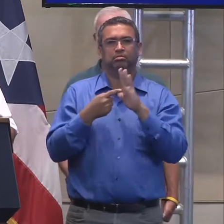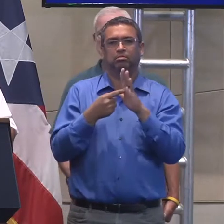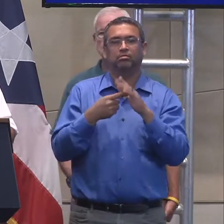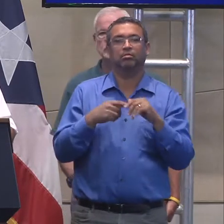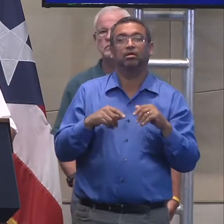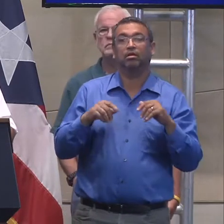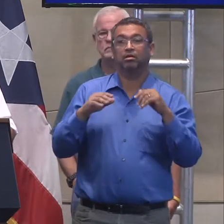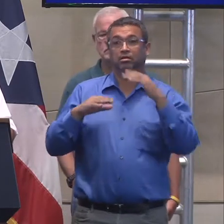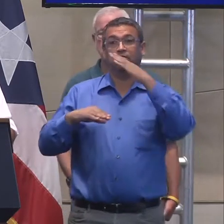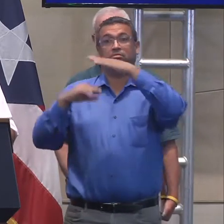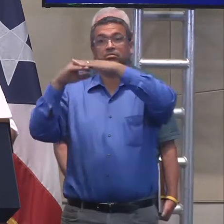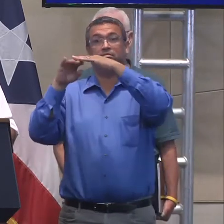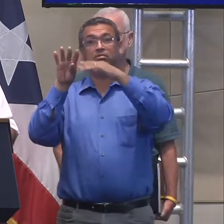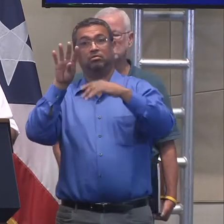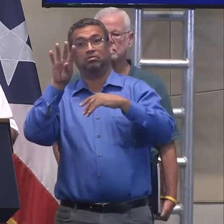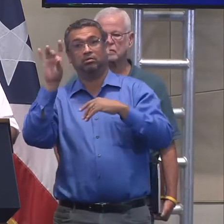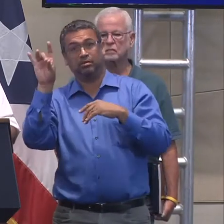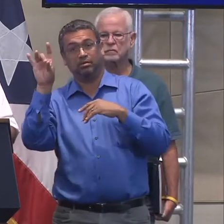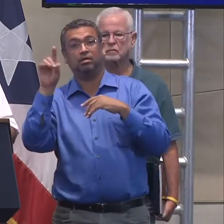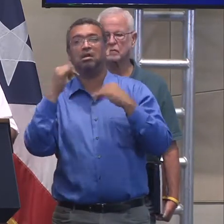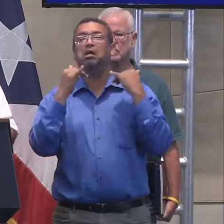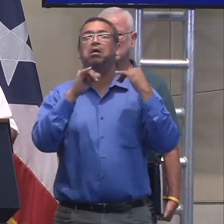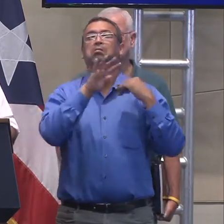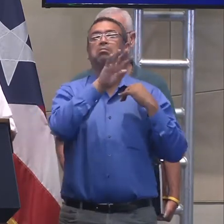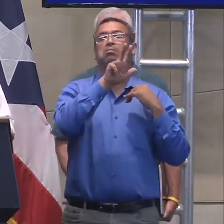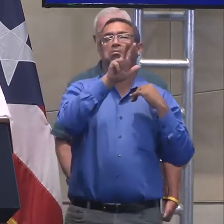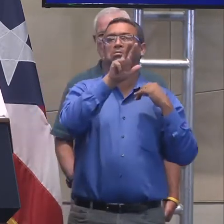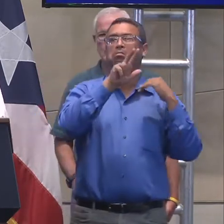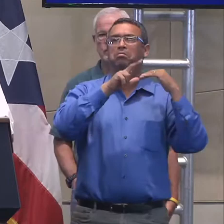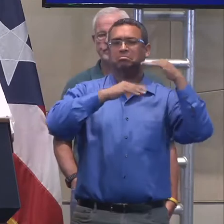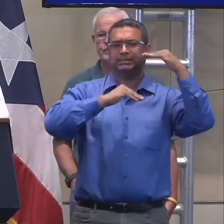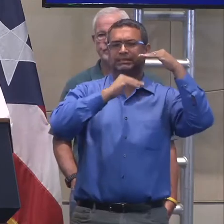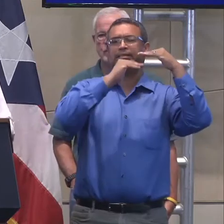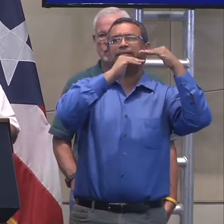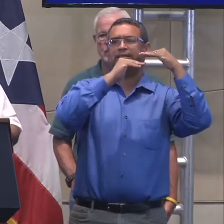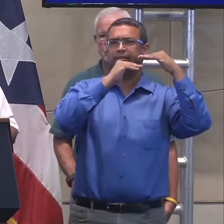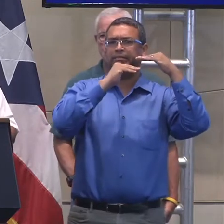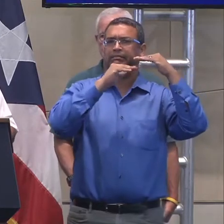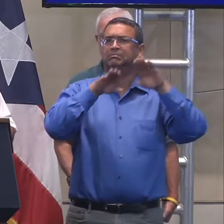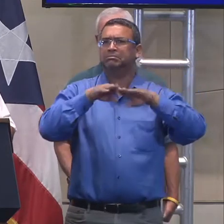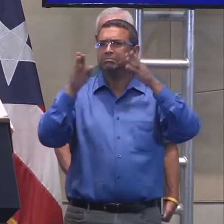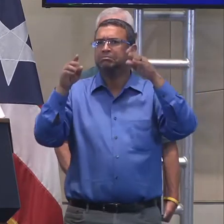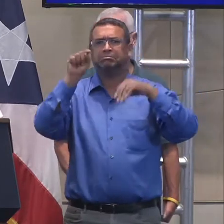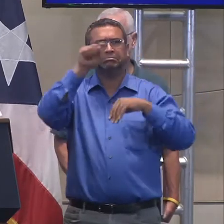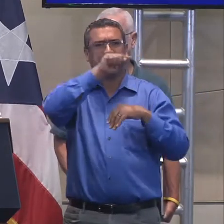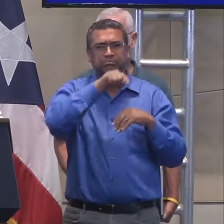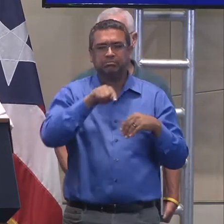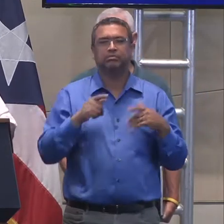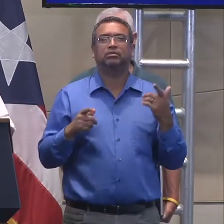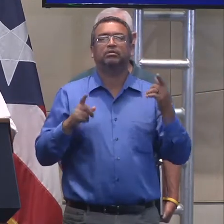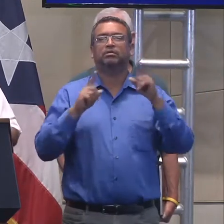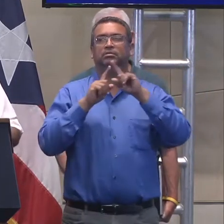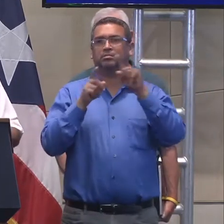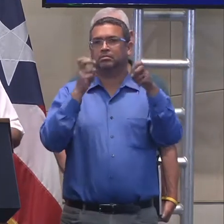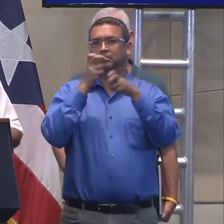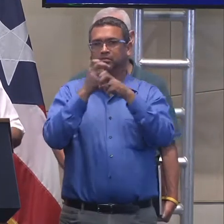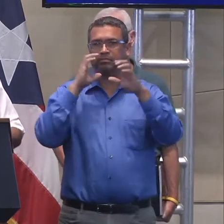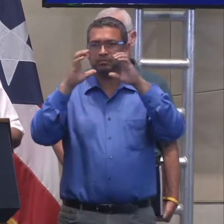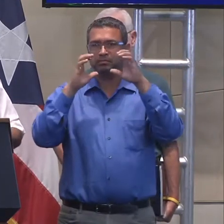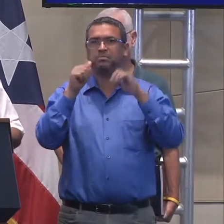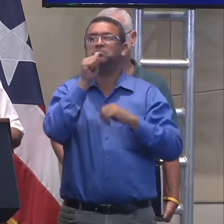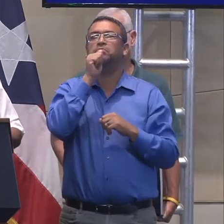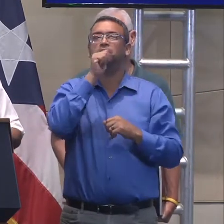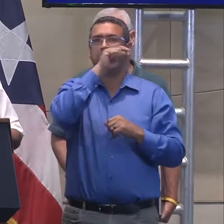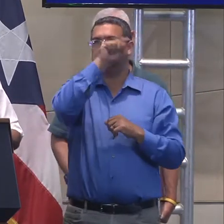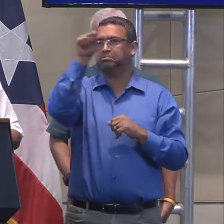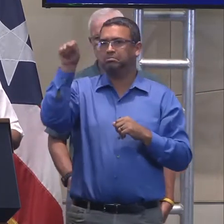48 institucionales que están abiertos, tenemos pocas o dificultades de información con los centros privados